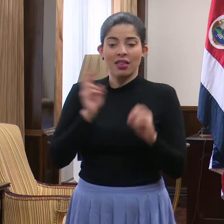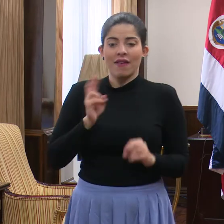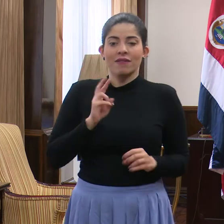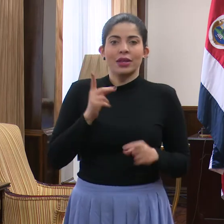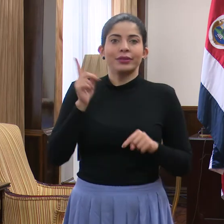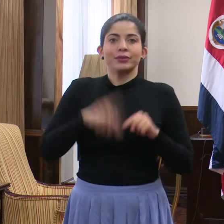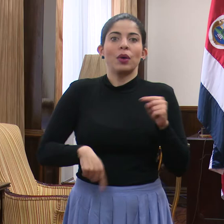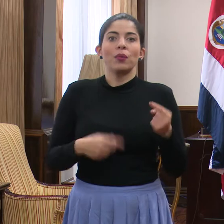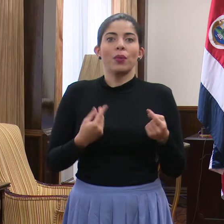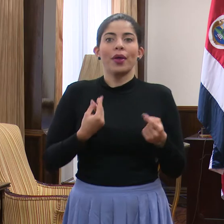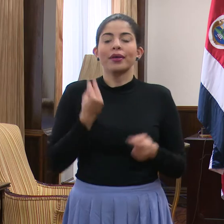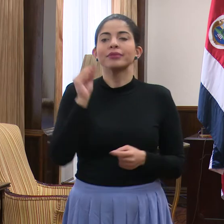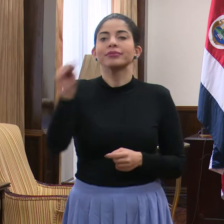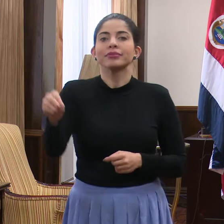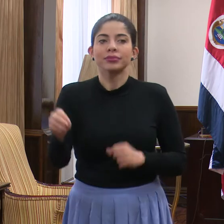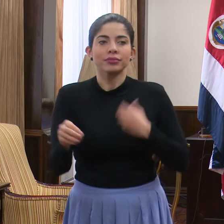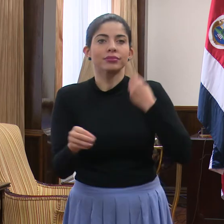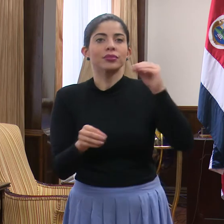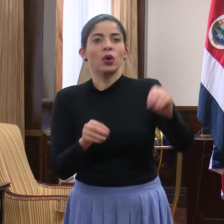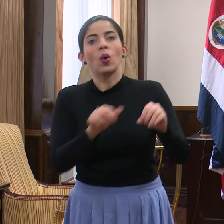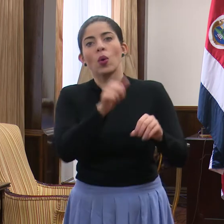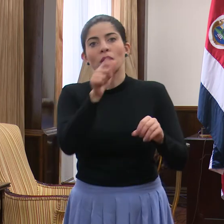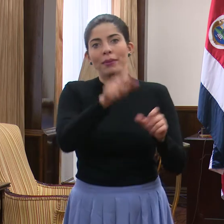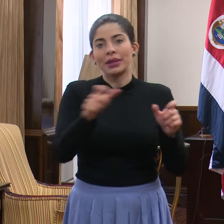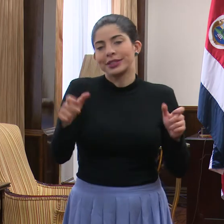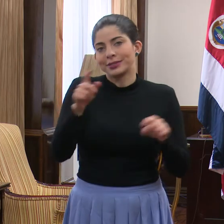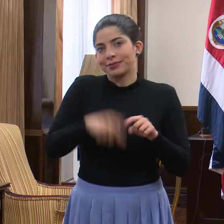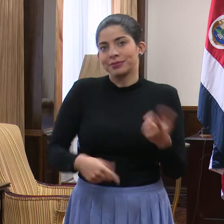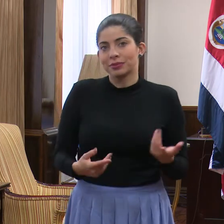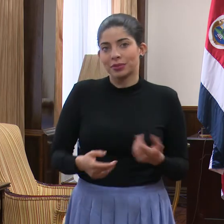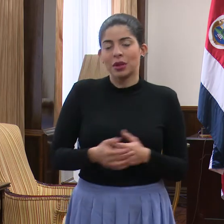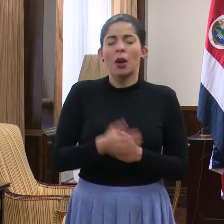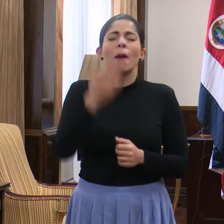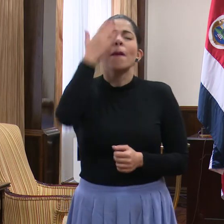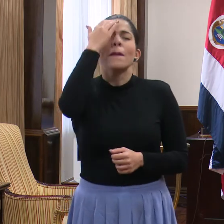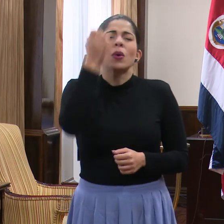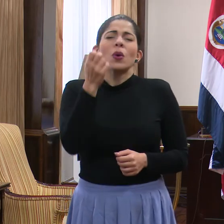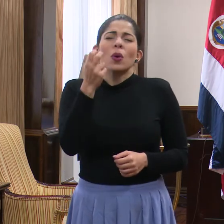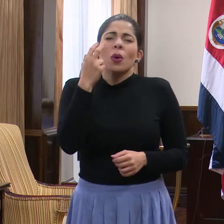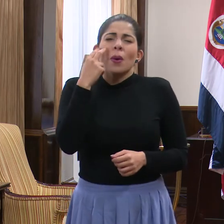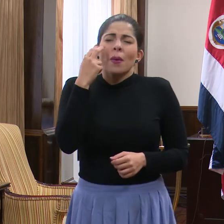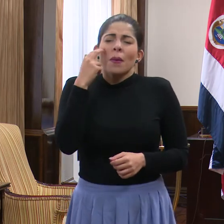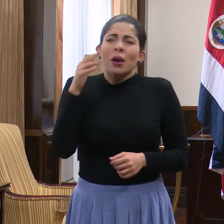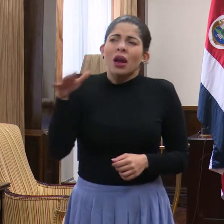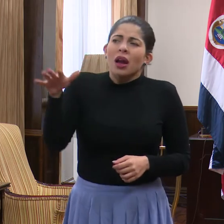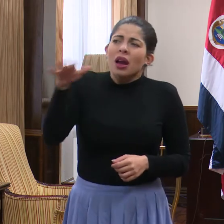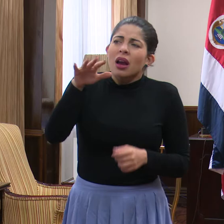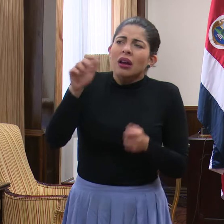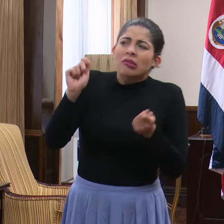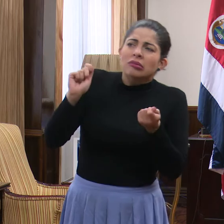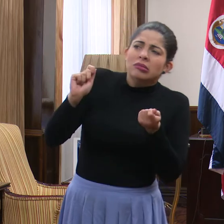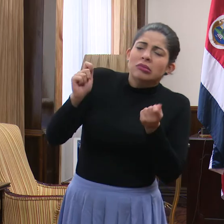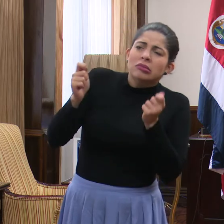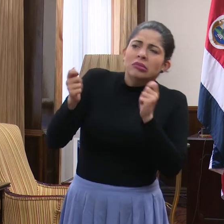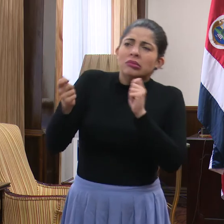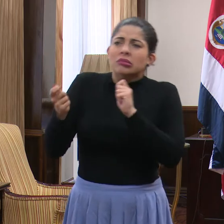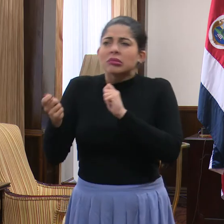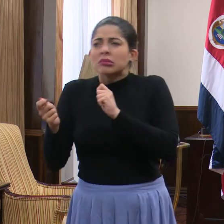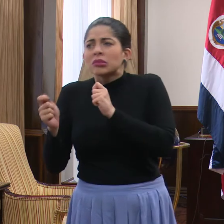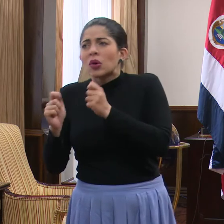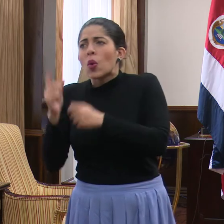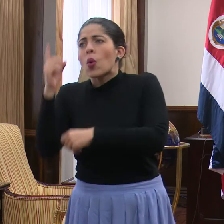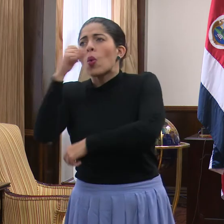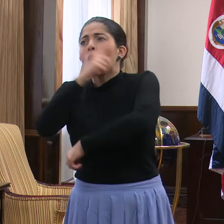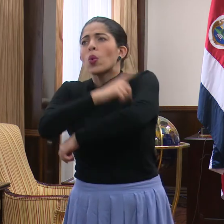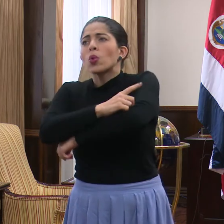no va a pasar de persona a persona. ¿Por qué es que vemos como que las cosas cambian, que un día